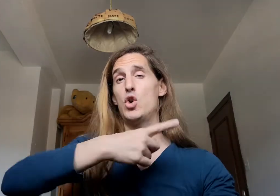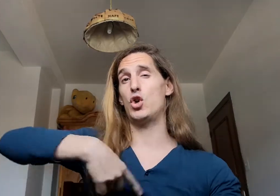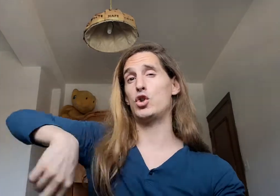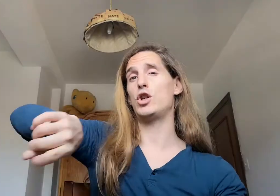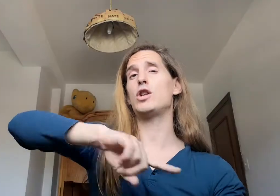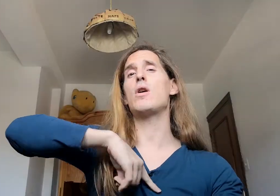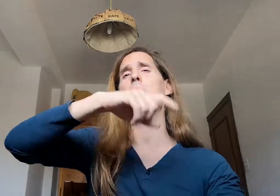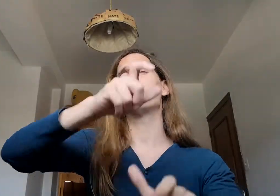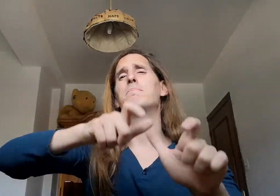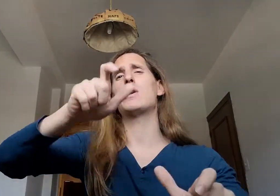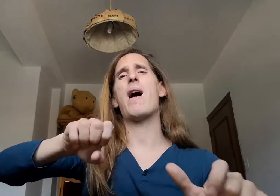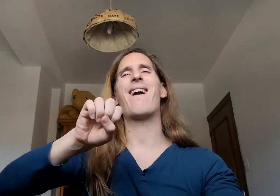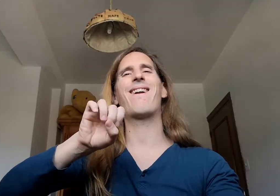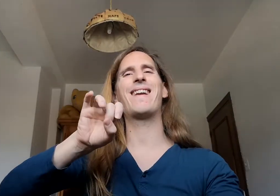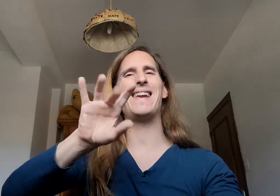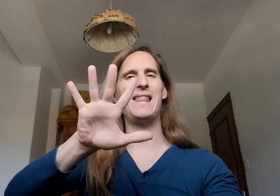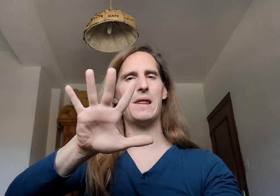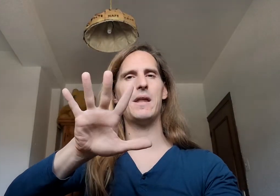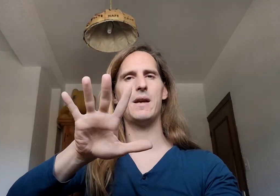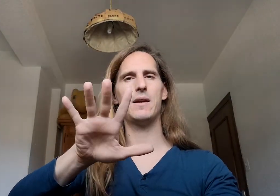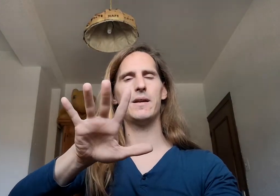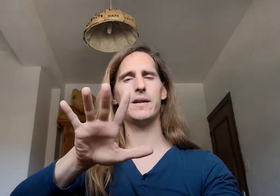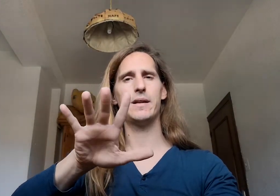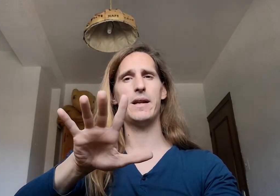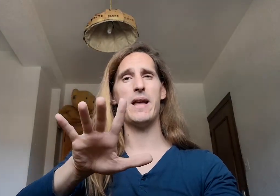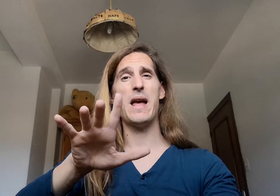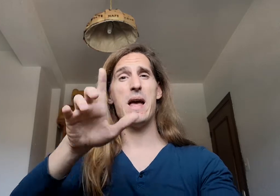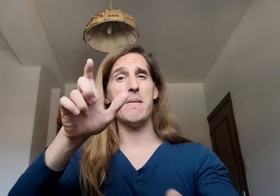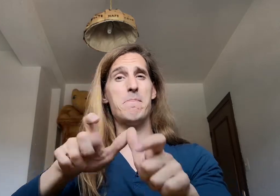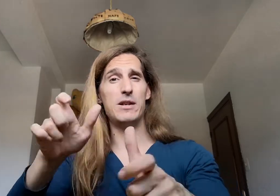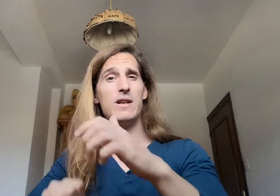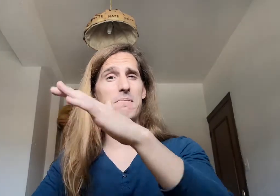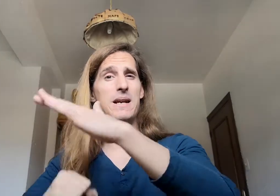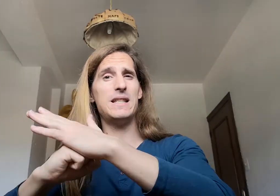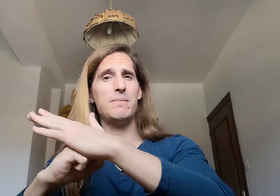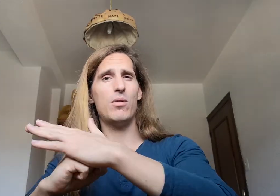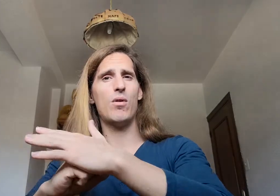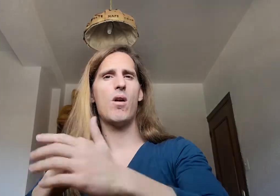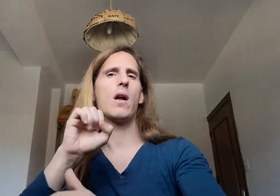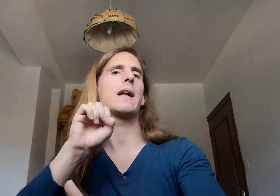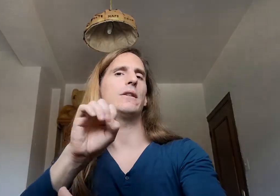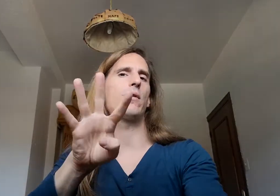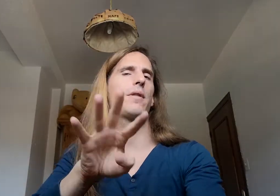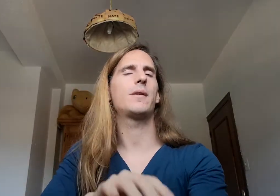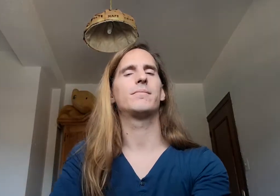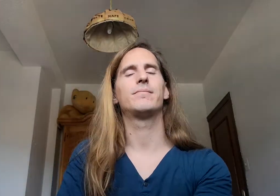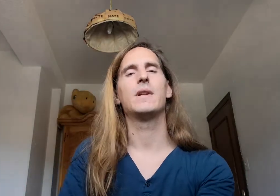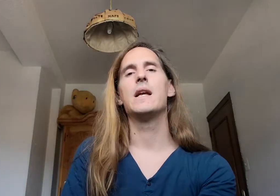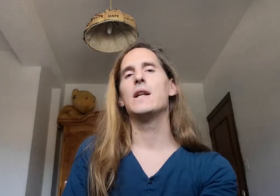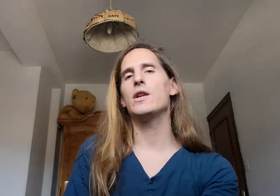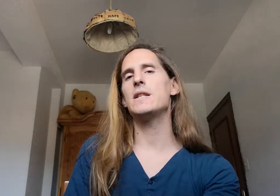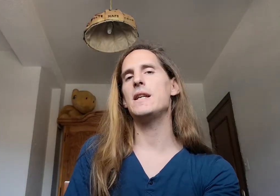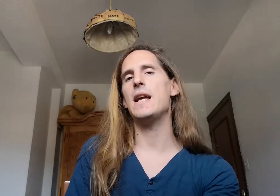nosotros 15 personas máximo 14 entonces sería